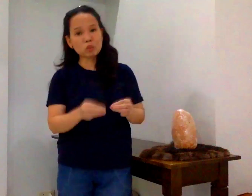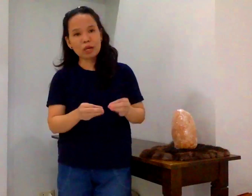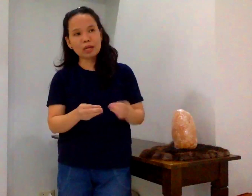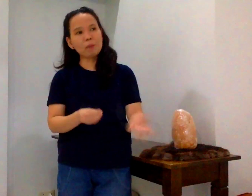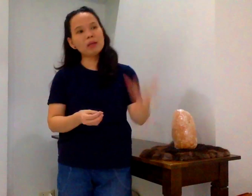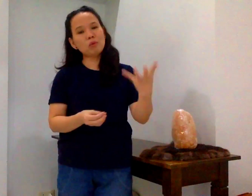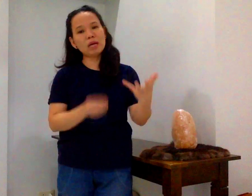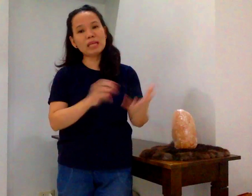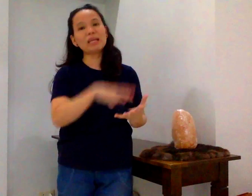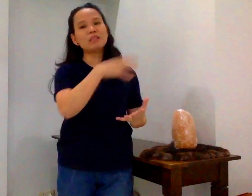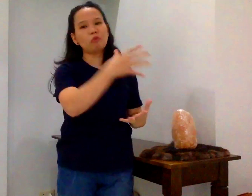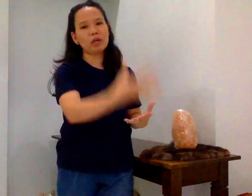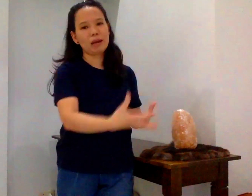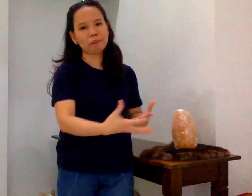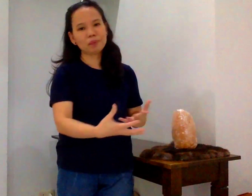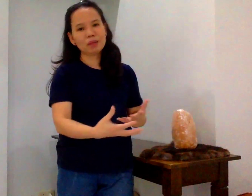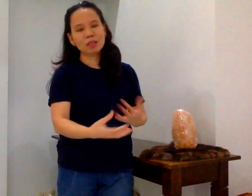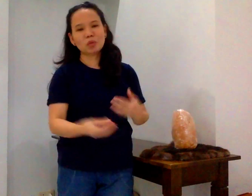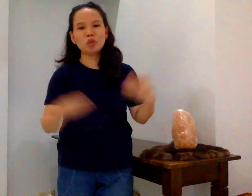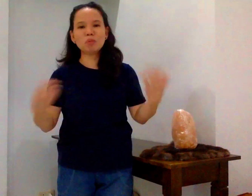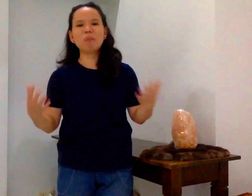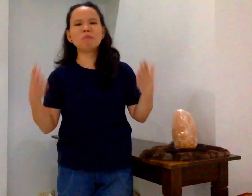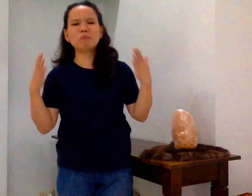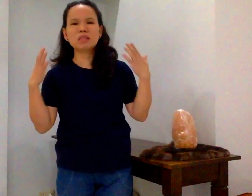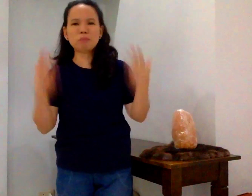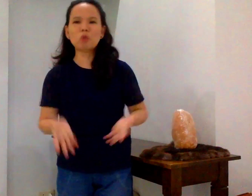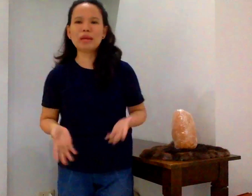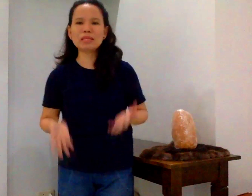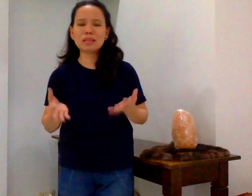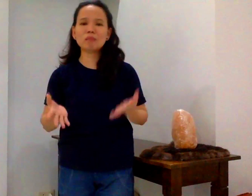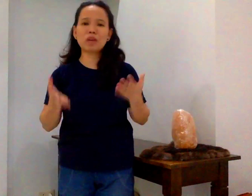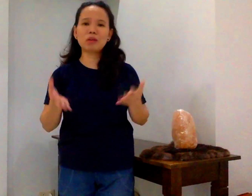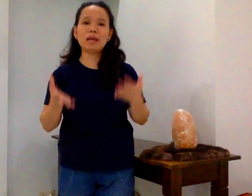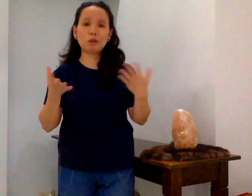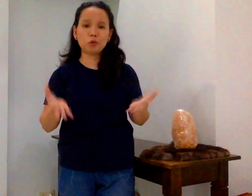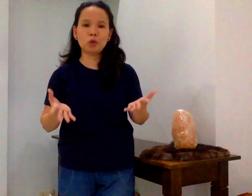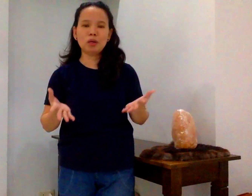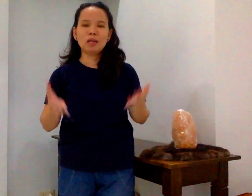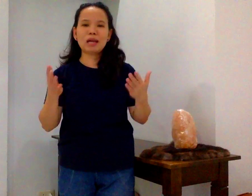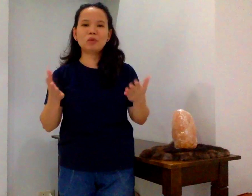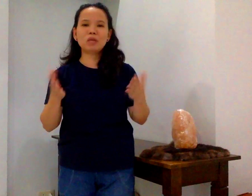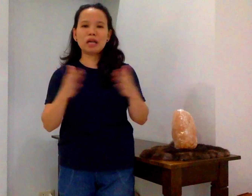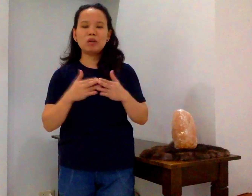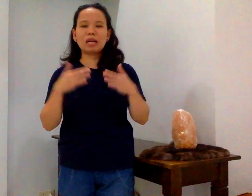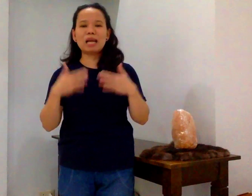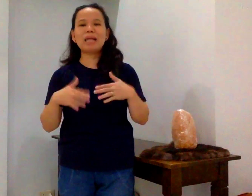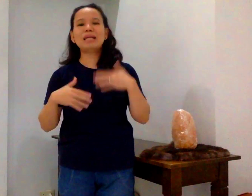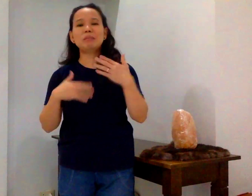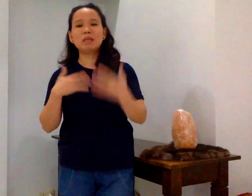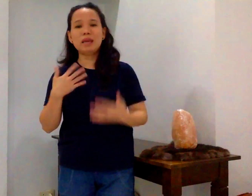soil. Kapag nabunga niya, itransfer na. So, yun yung mga simple ways yet very helpful. Lalo na ngayon na kailangan natin maging